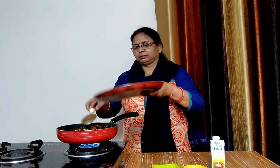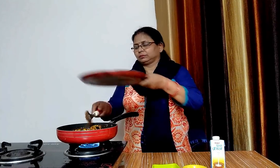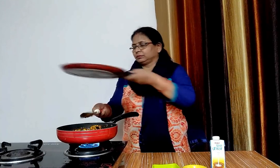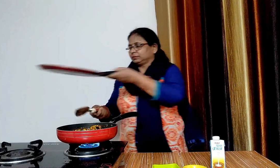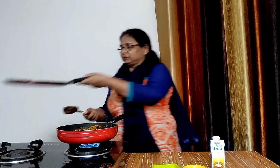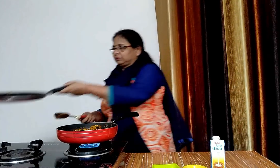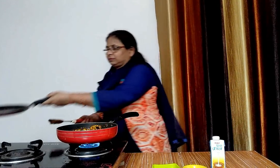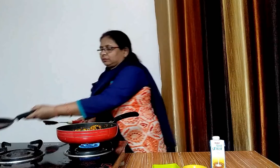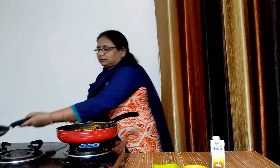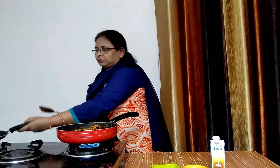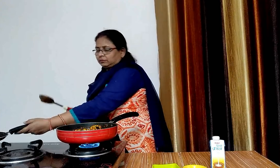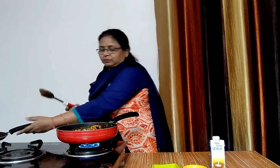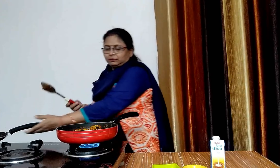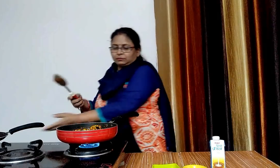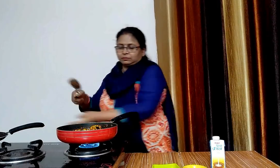और अच्छे से मिला लेंगे